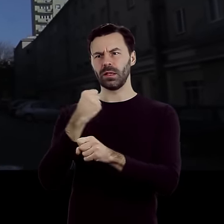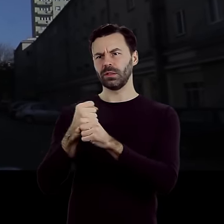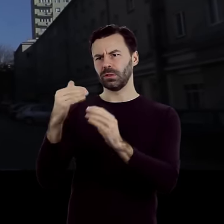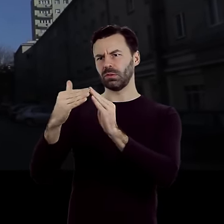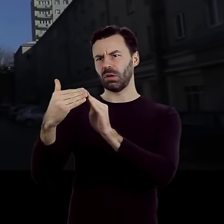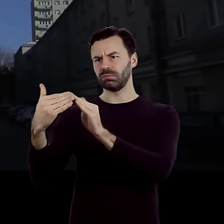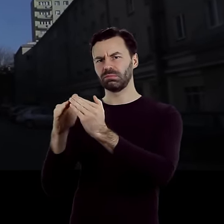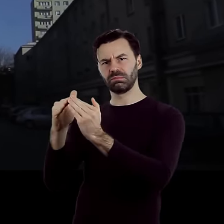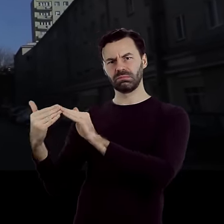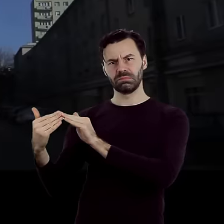kamienice.